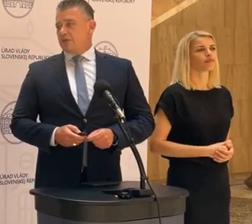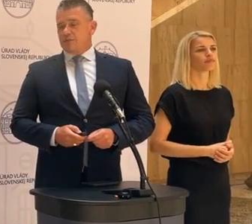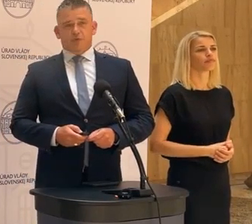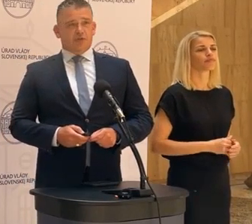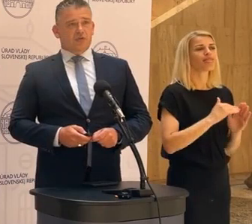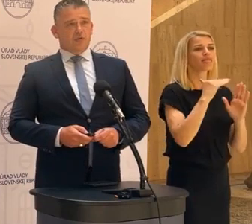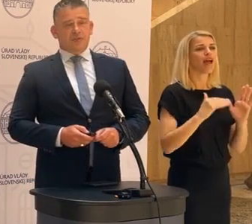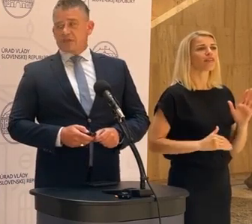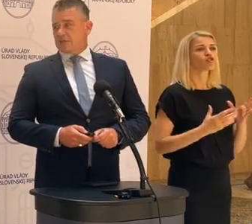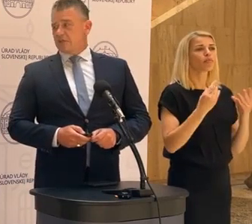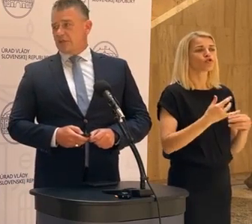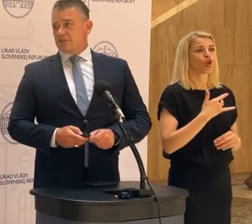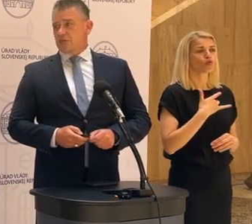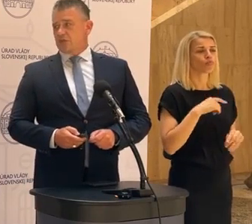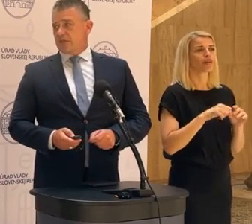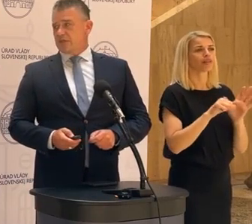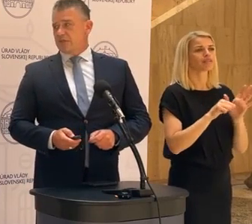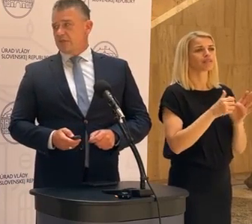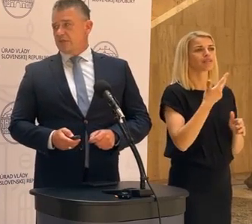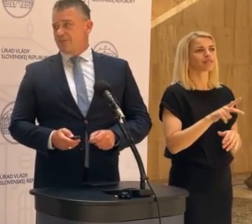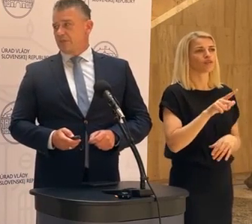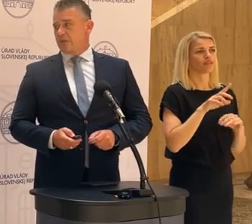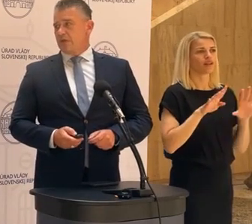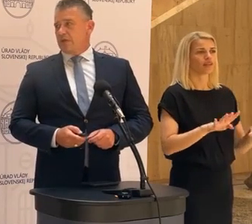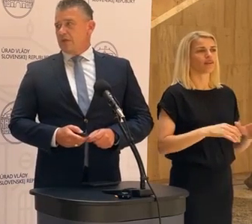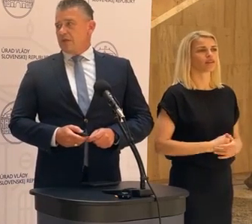Najnižší počet osob 1329.